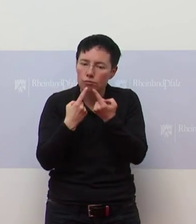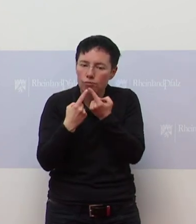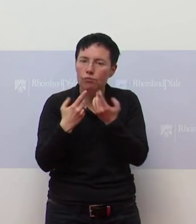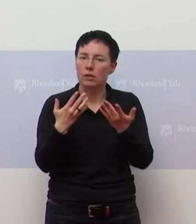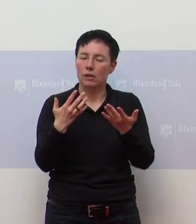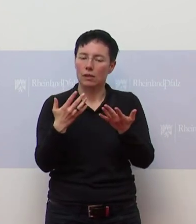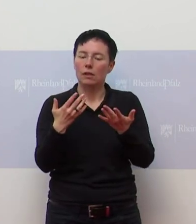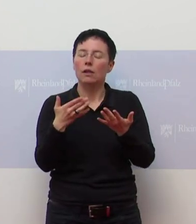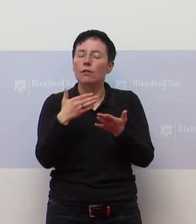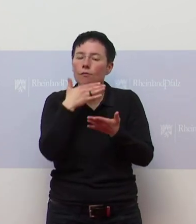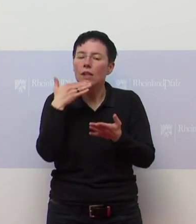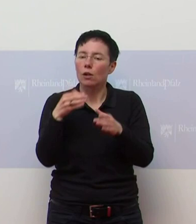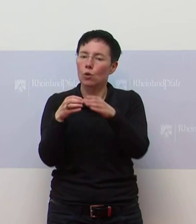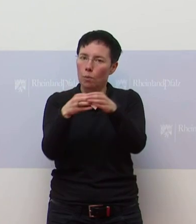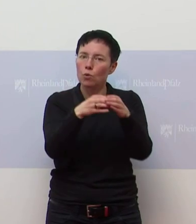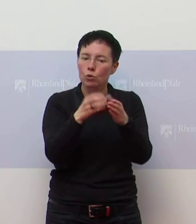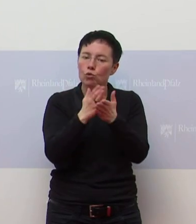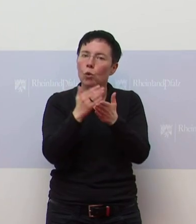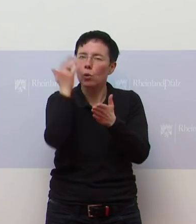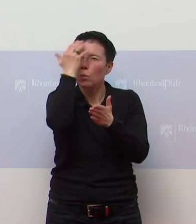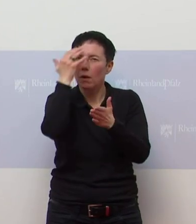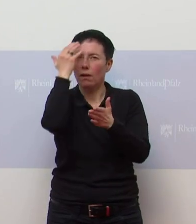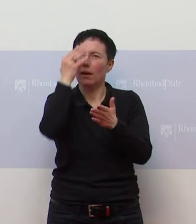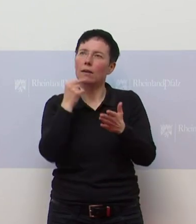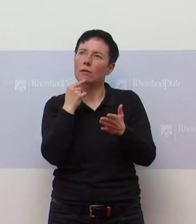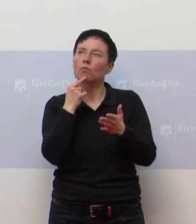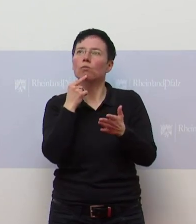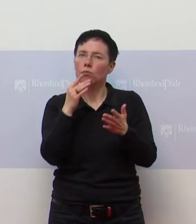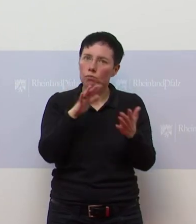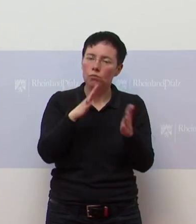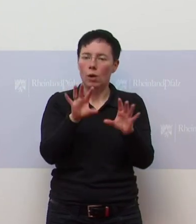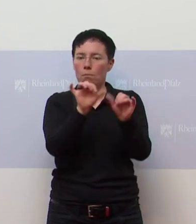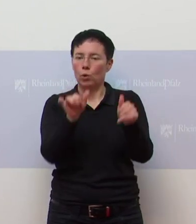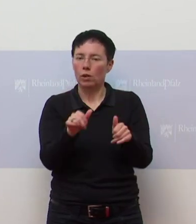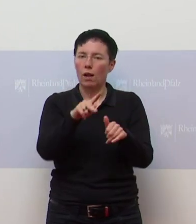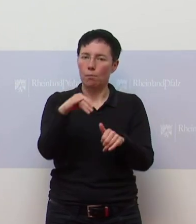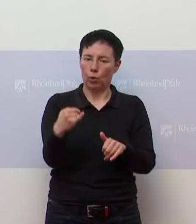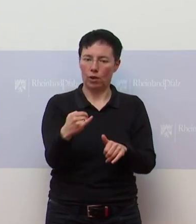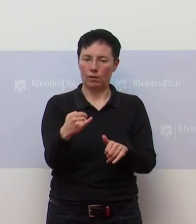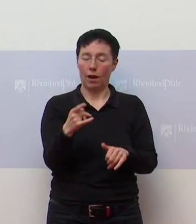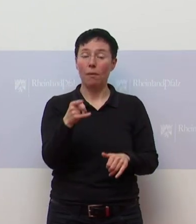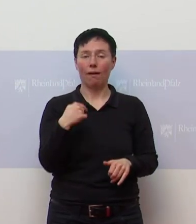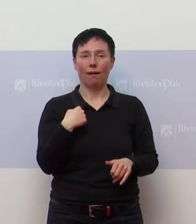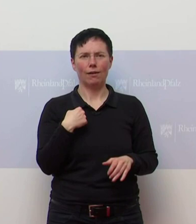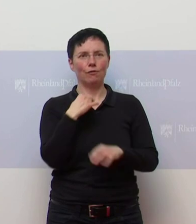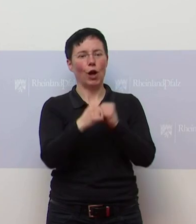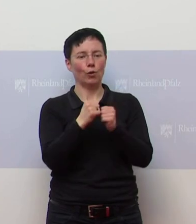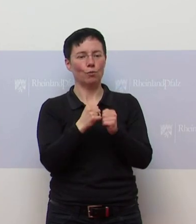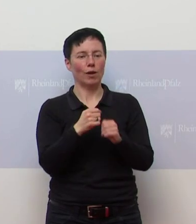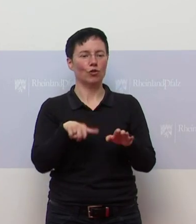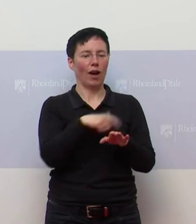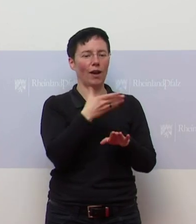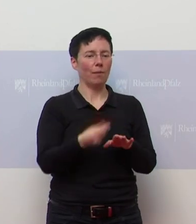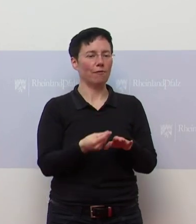zu machen. Aber natürlich kann Modellprojekte zu machen nicht bedeuten, dass wir im Grunde eine Komplettöffnung in ganz Rheinland-Pfalz durch